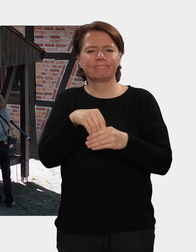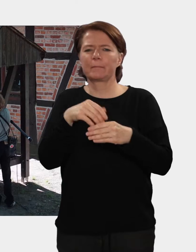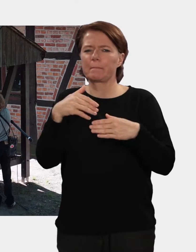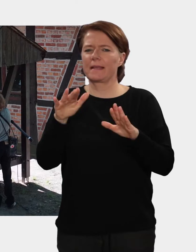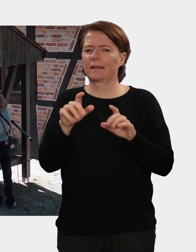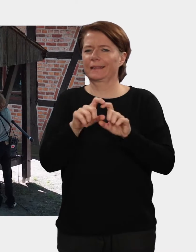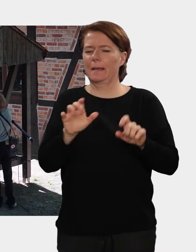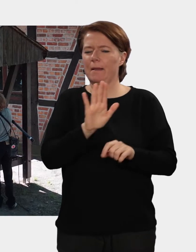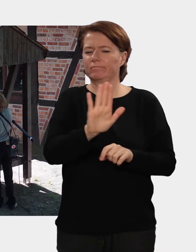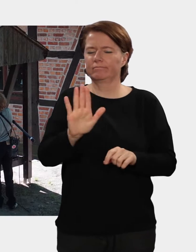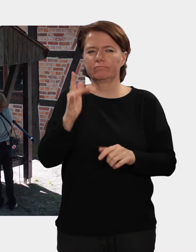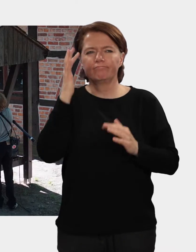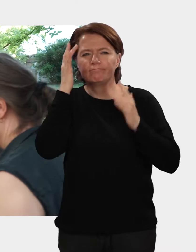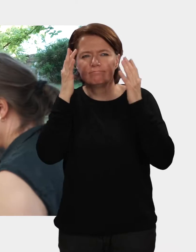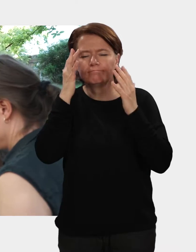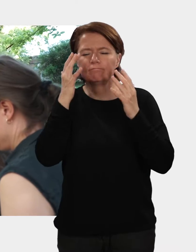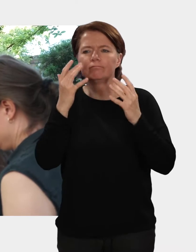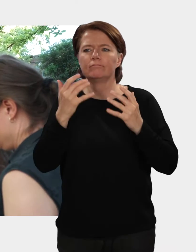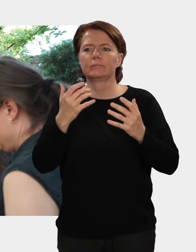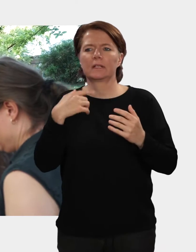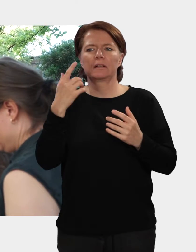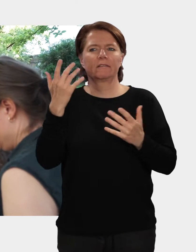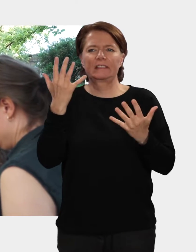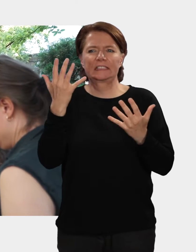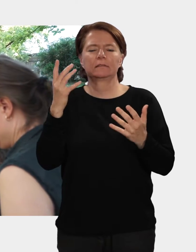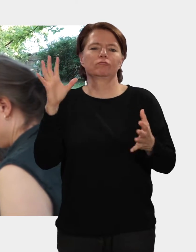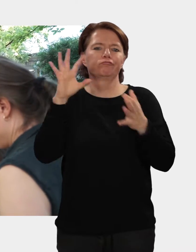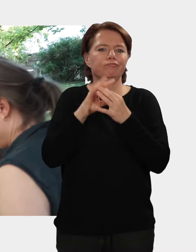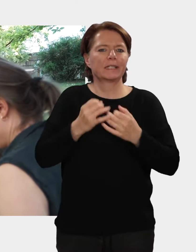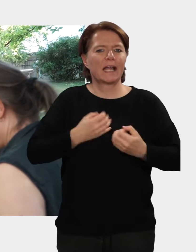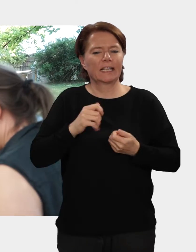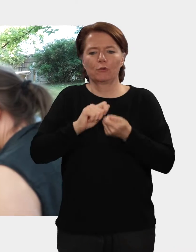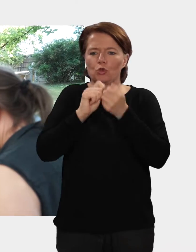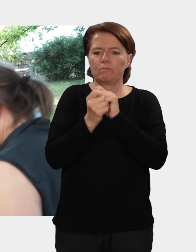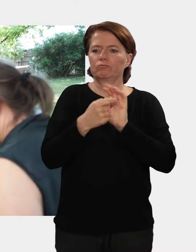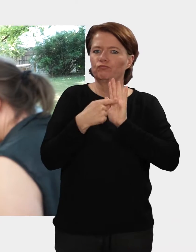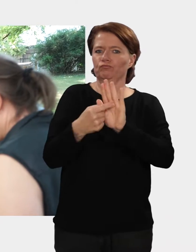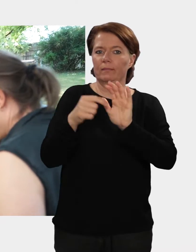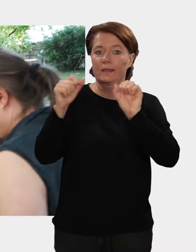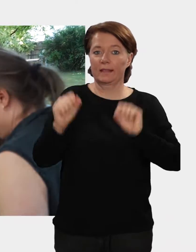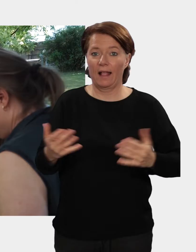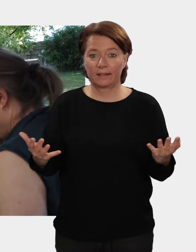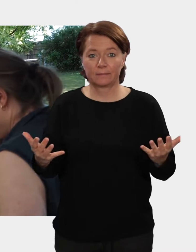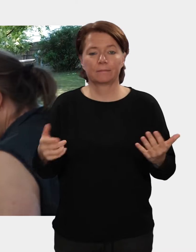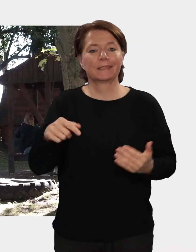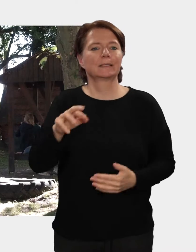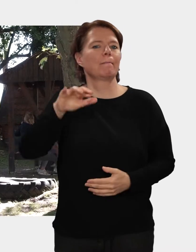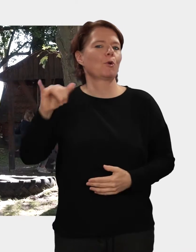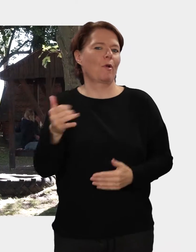den Film als kreative Möglichkeit, um dem, was uns beschäftigt, Ausdruck zu verleihen. Und es geht bei dem